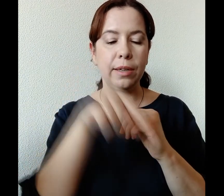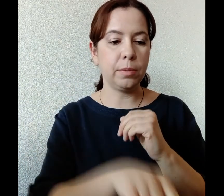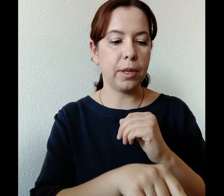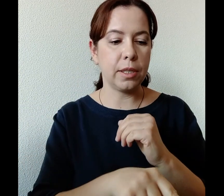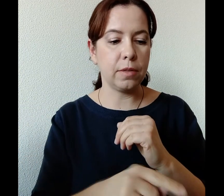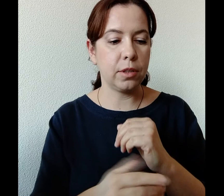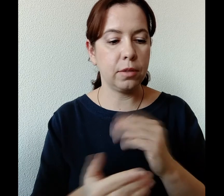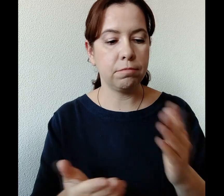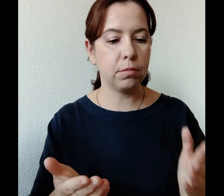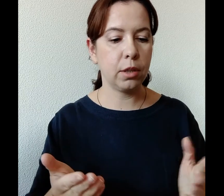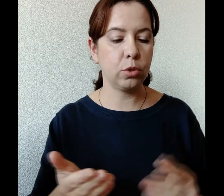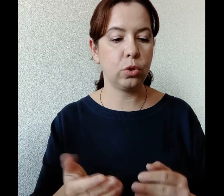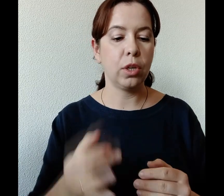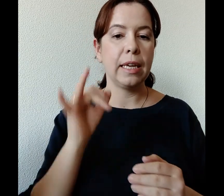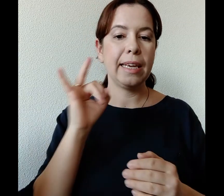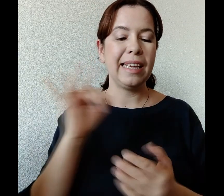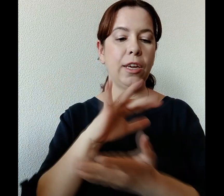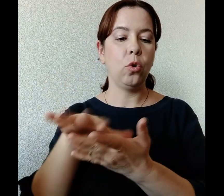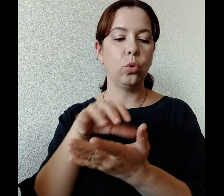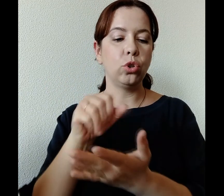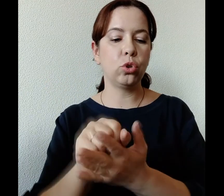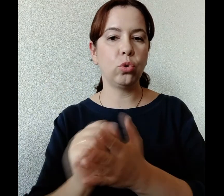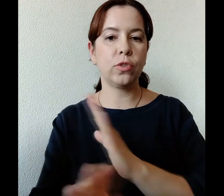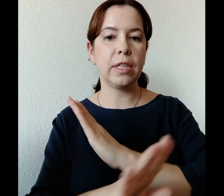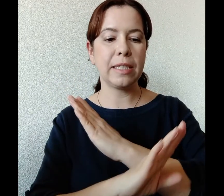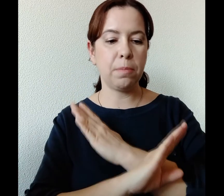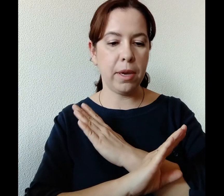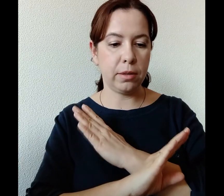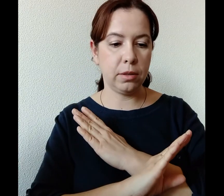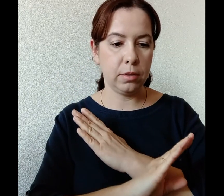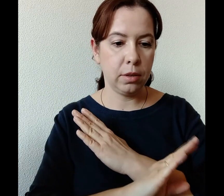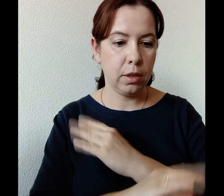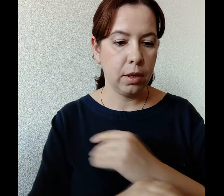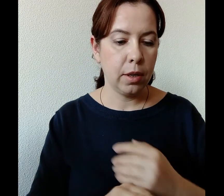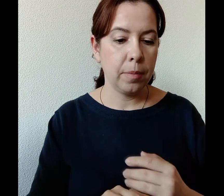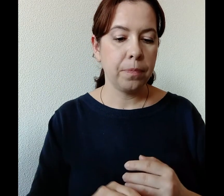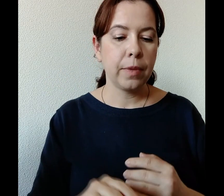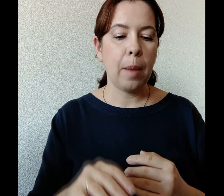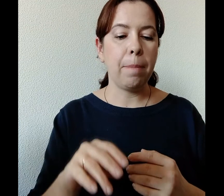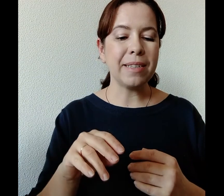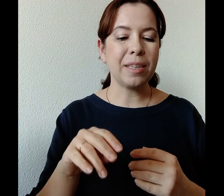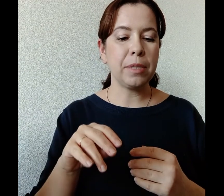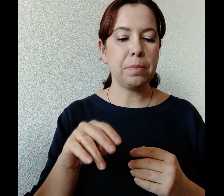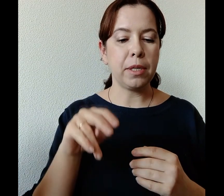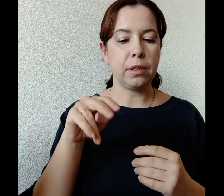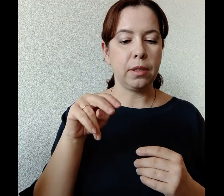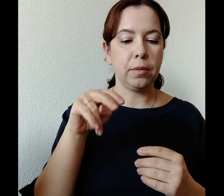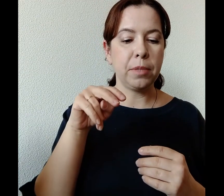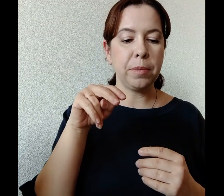ад, показывайте, кому что. И уничтожил смерть. Пасха бессмертная, без